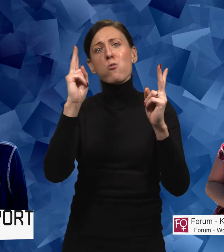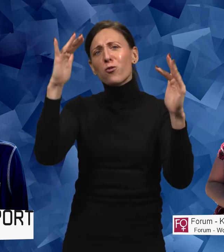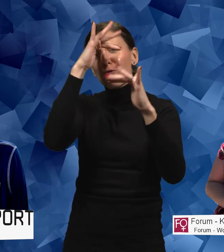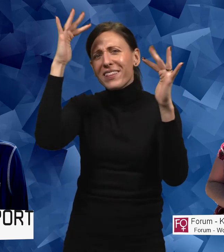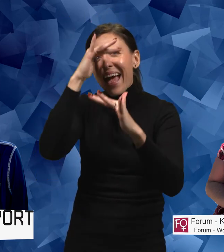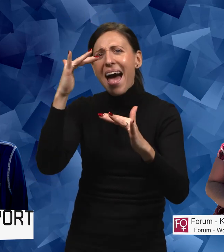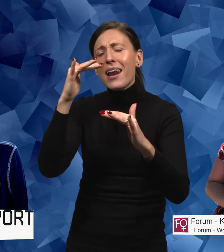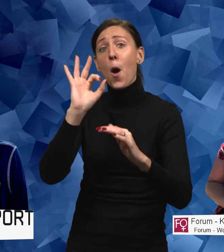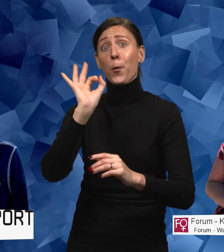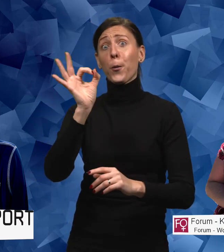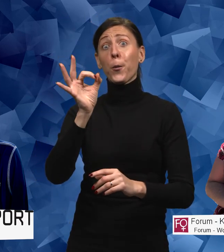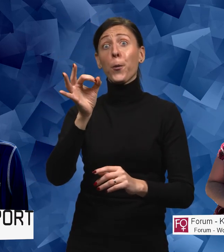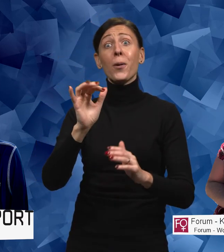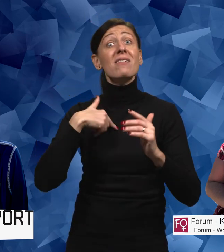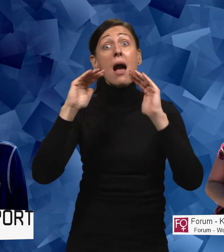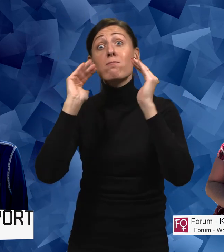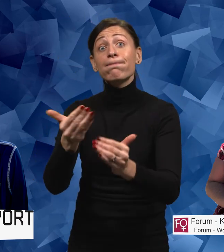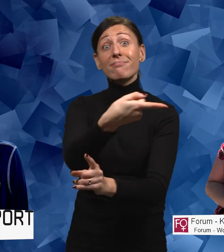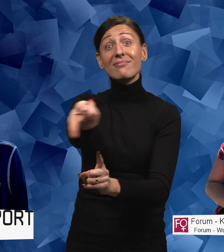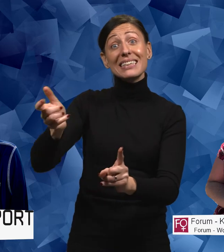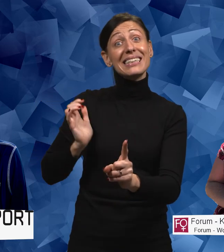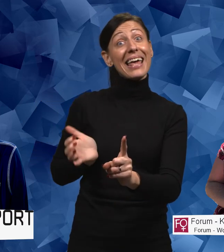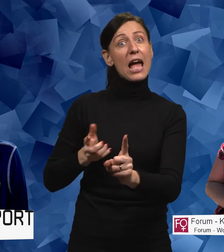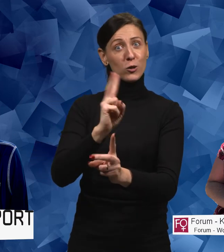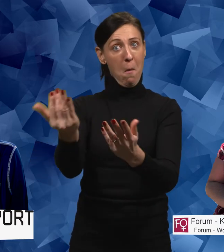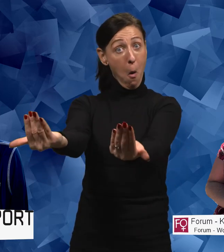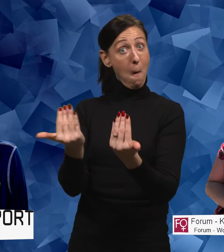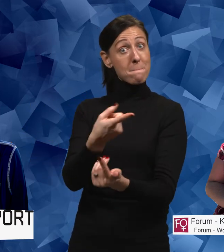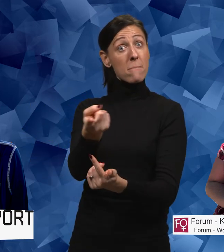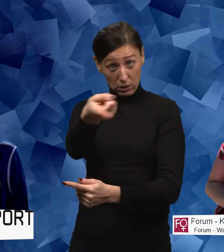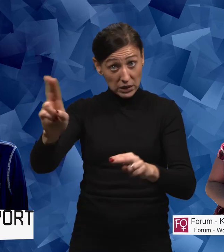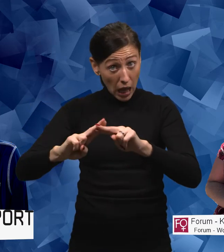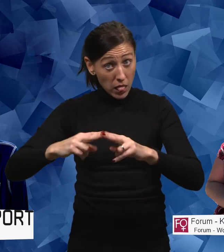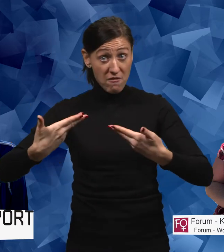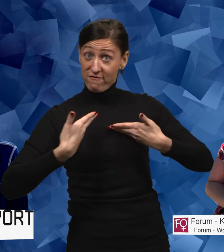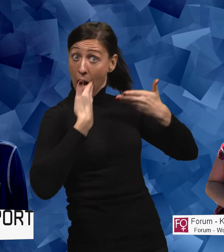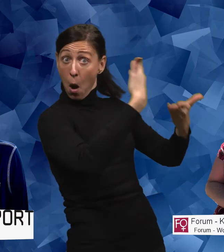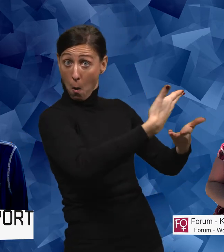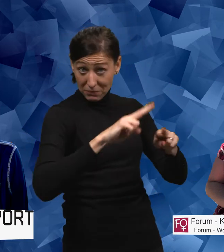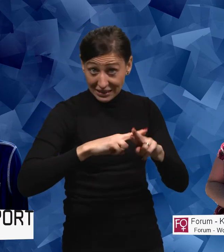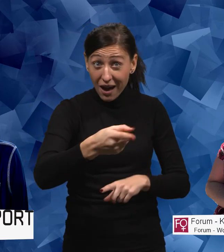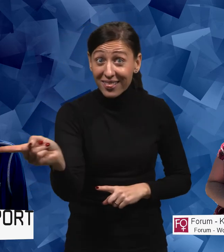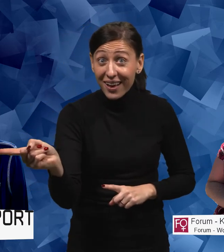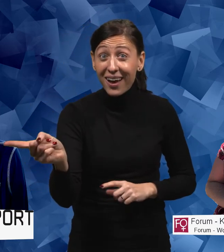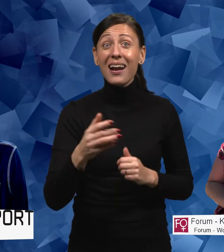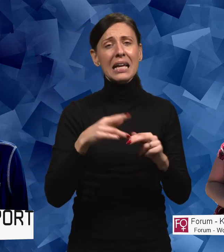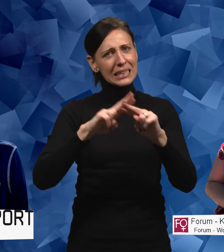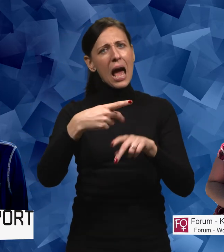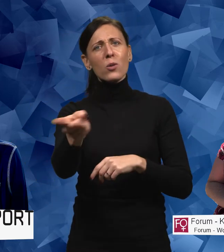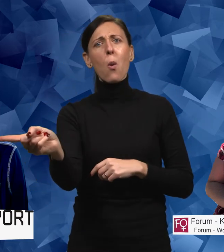hur tar man hand om de tjejer som ändå kommer? Känner de sig välkomnade? Känner de att de